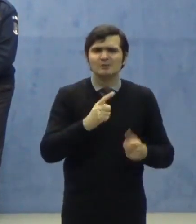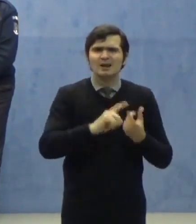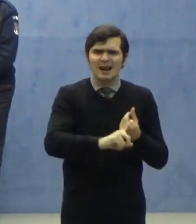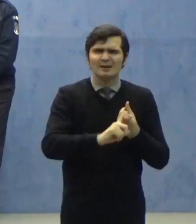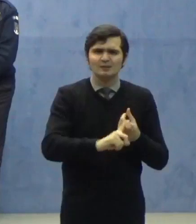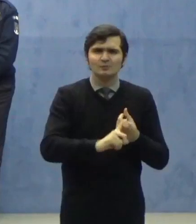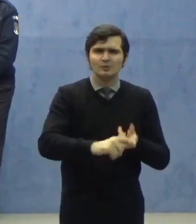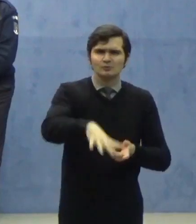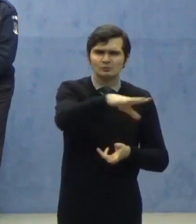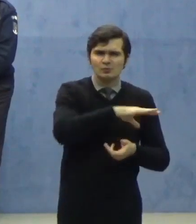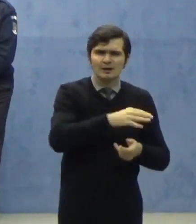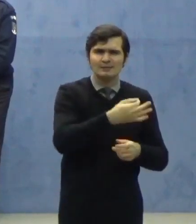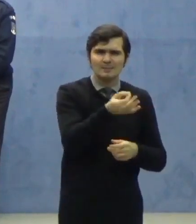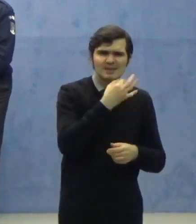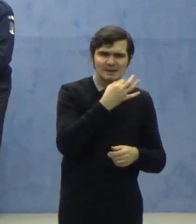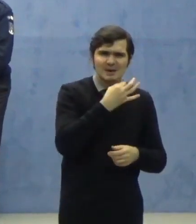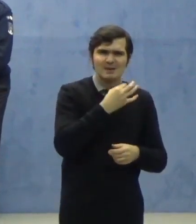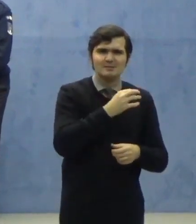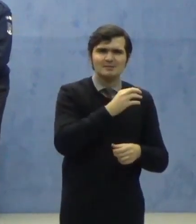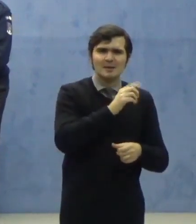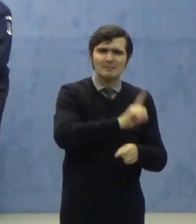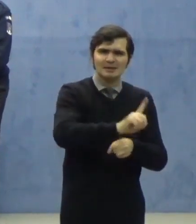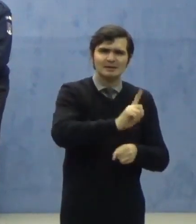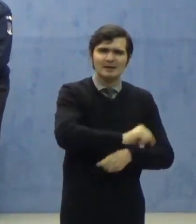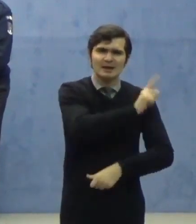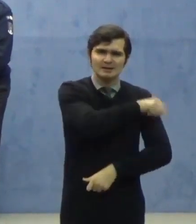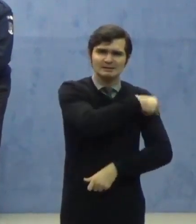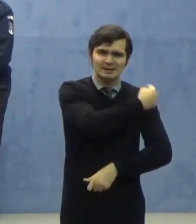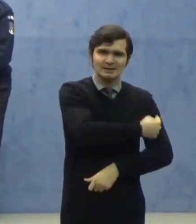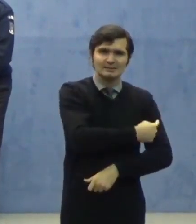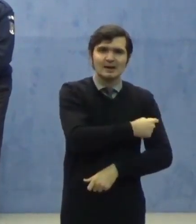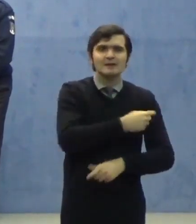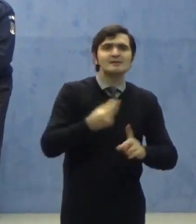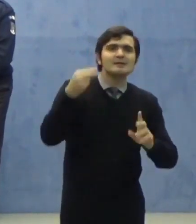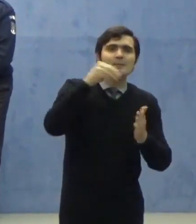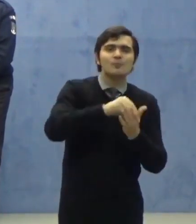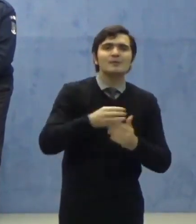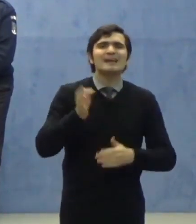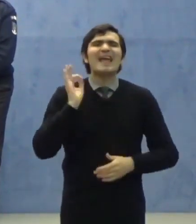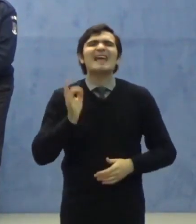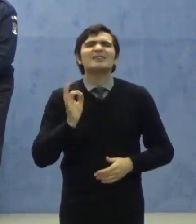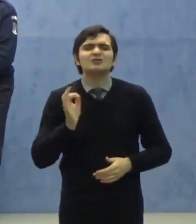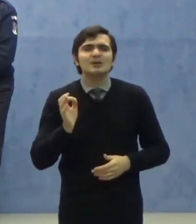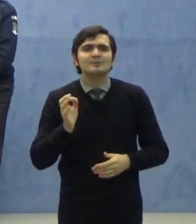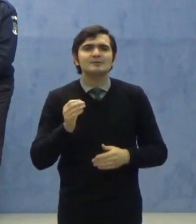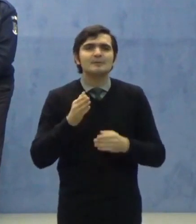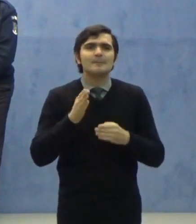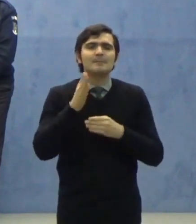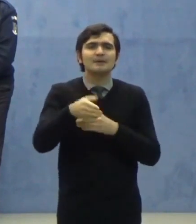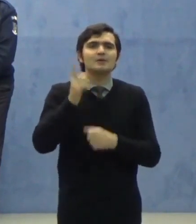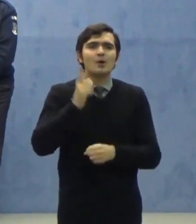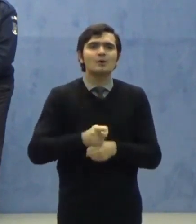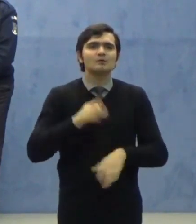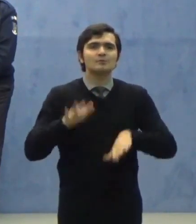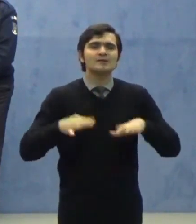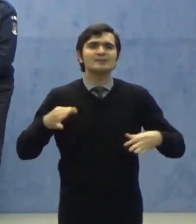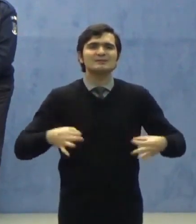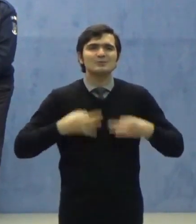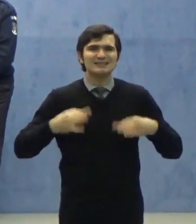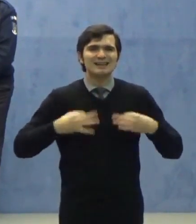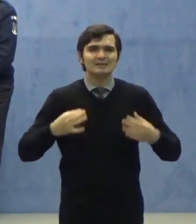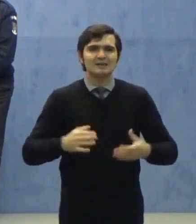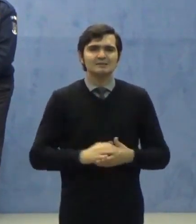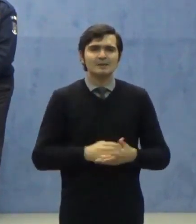medicamentelor și materialelor sanitare, deci aceste excepții se stabilesc prin ordin al Ministrului Sănătății.